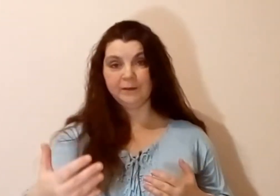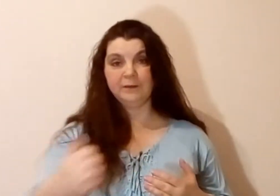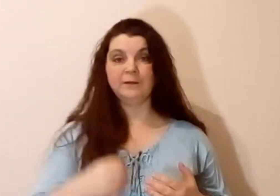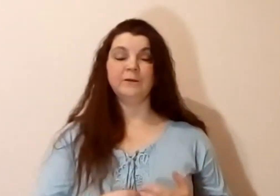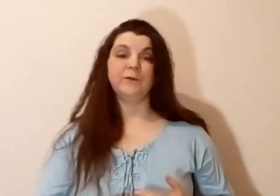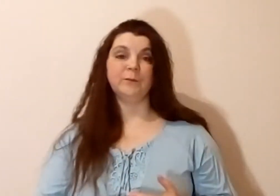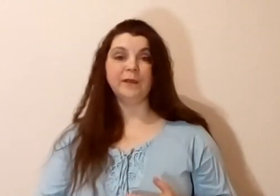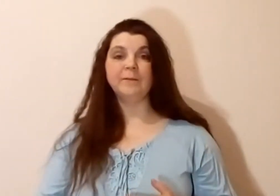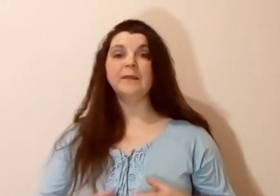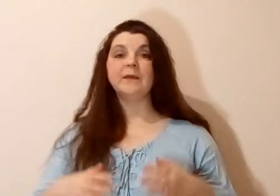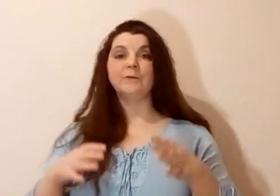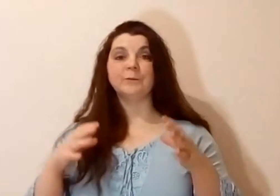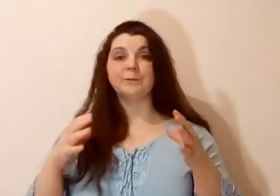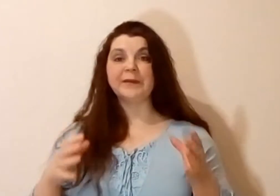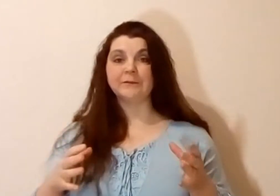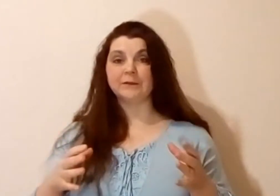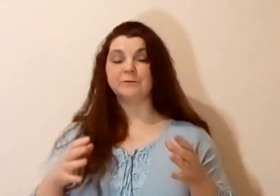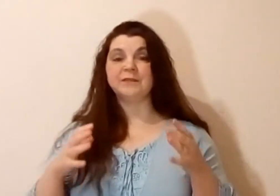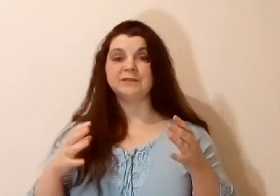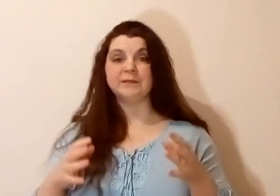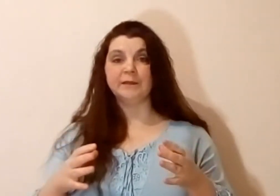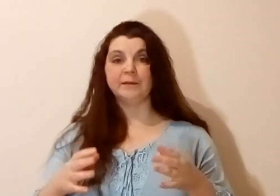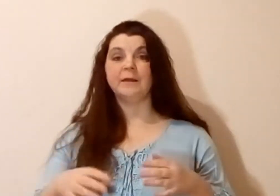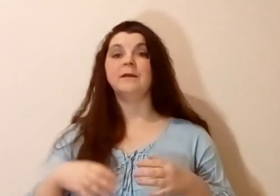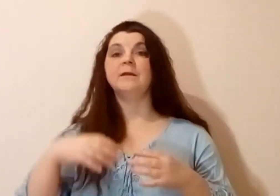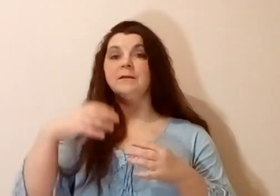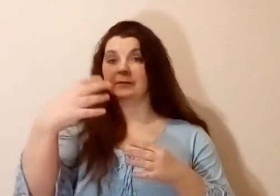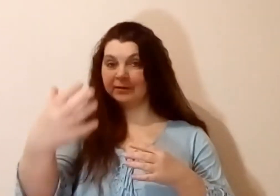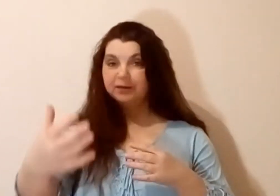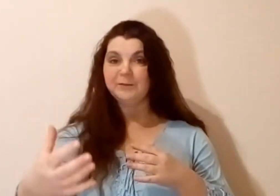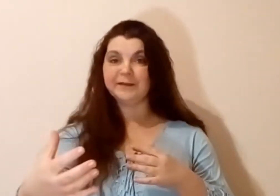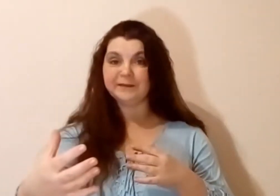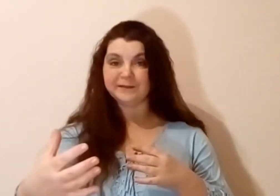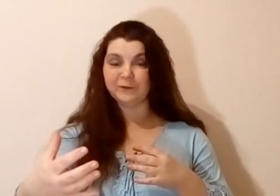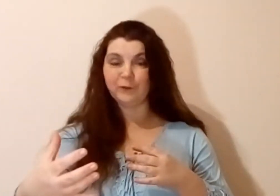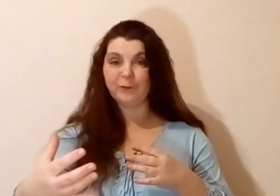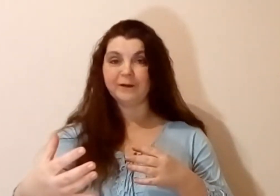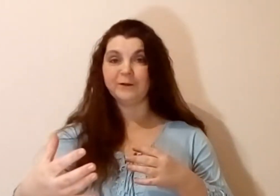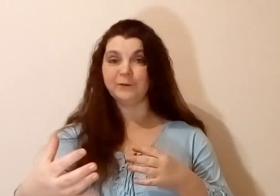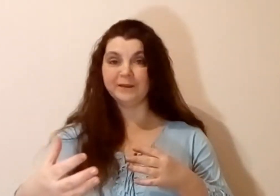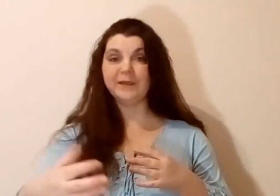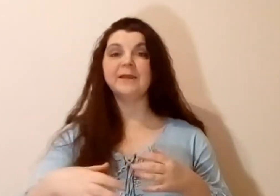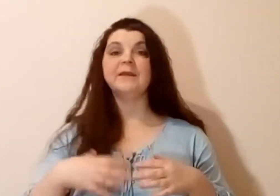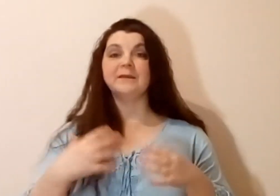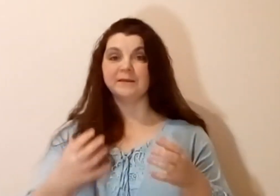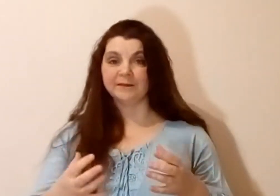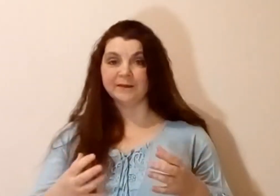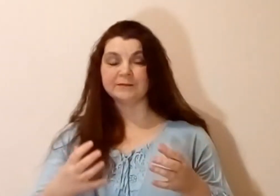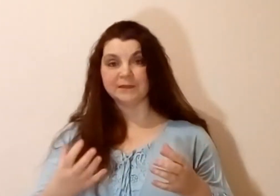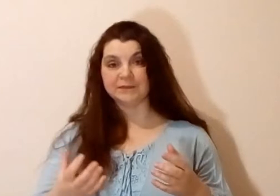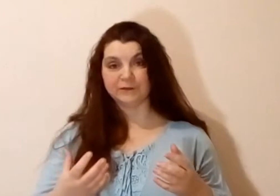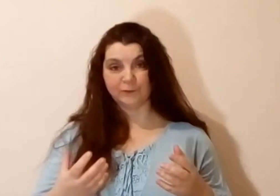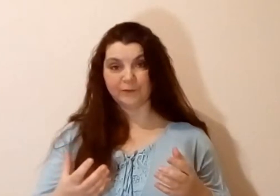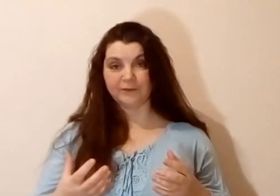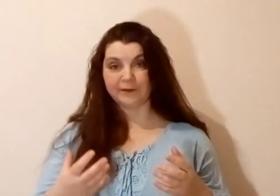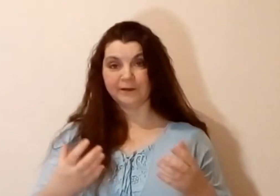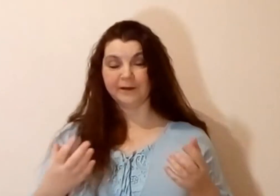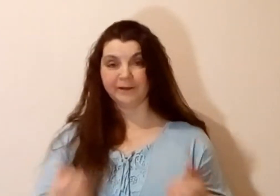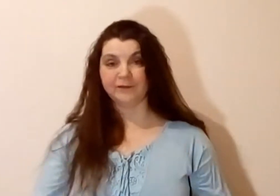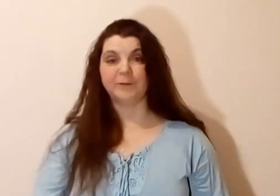людьми, вот первое впечатление именно незнакомых людей и есть ваша собственная харизма.